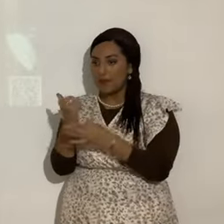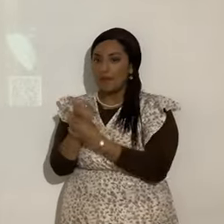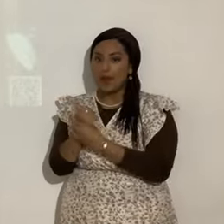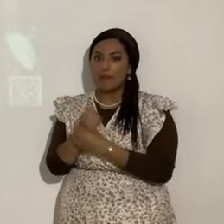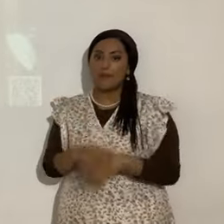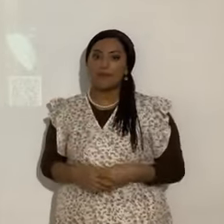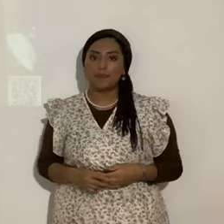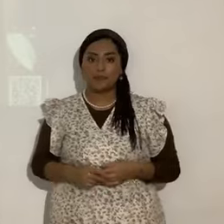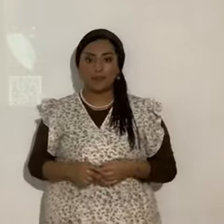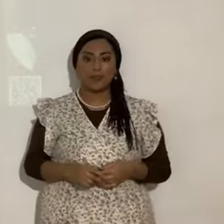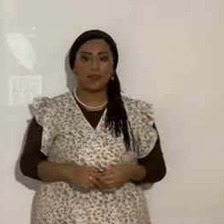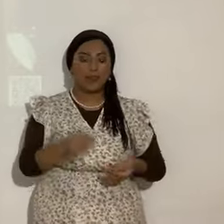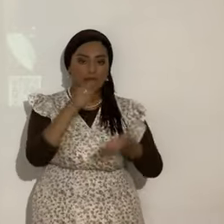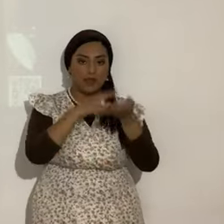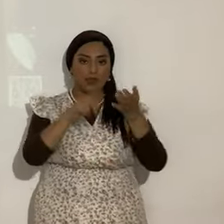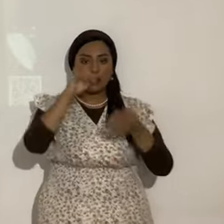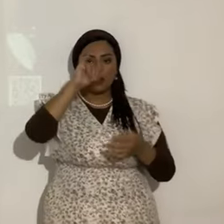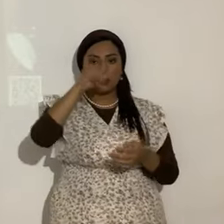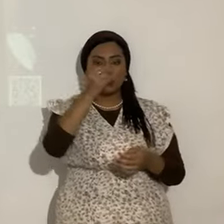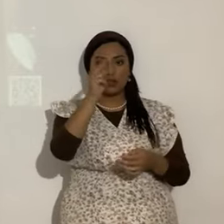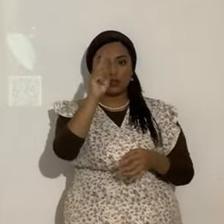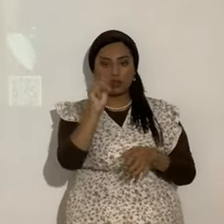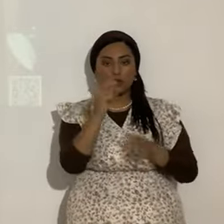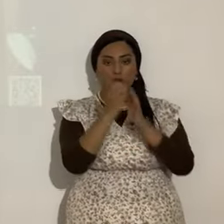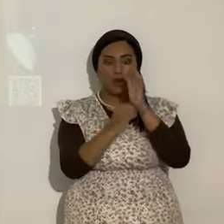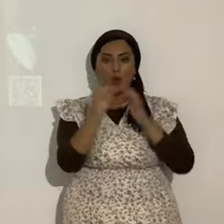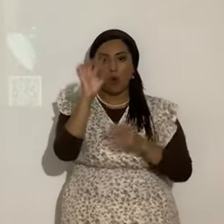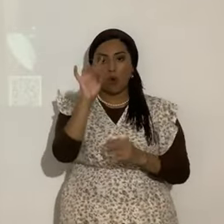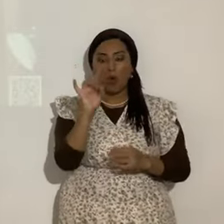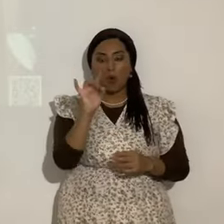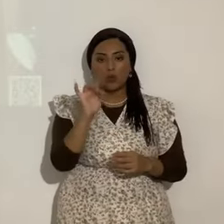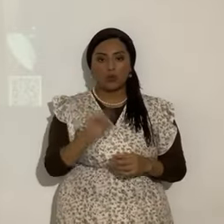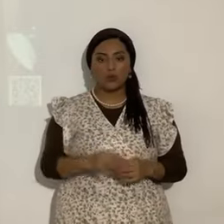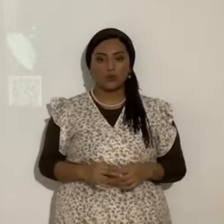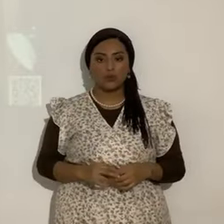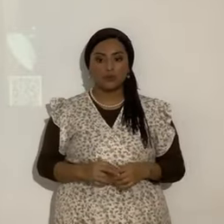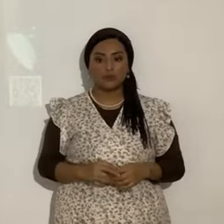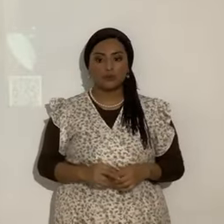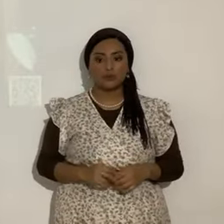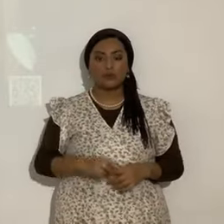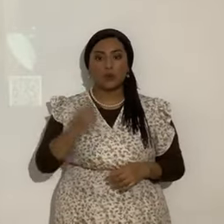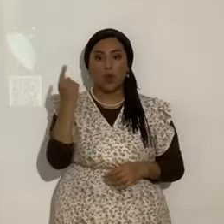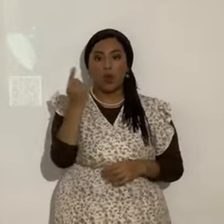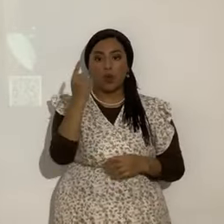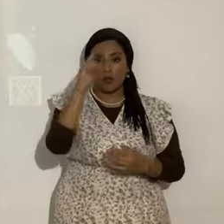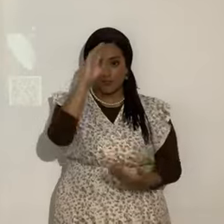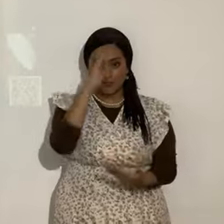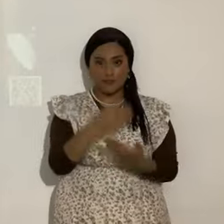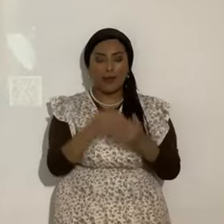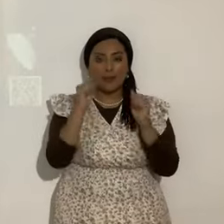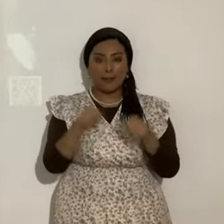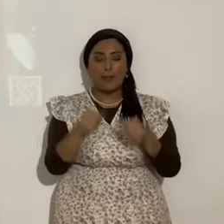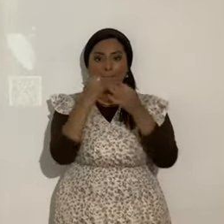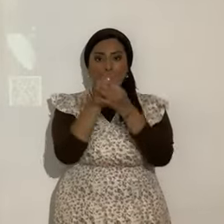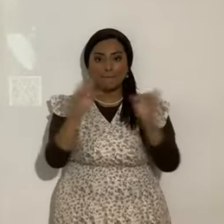entonces, a ver, vamos a Juan 8, donde estamos. Sí, entonces, solamente el hijo puede libertad. Y él permanece en casa.